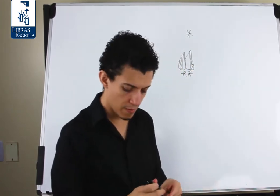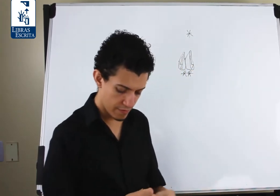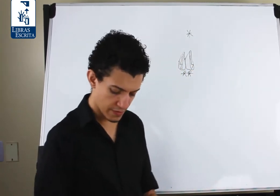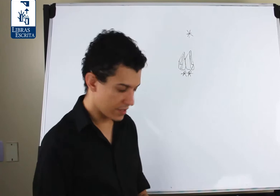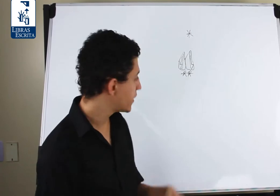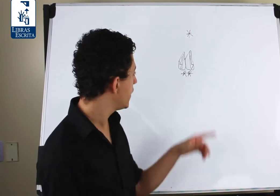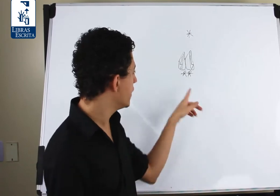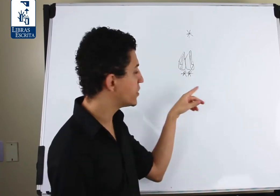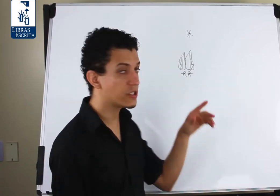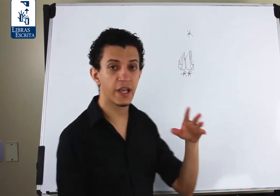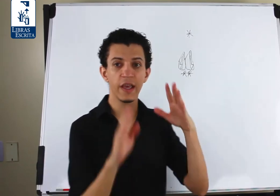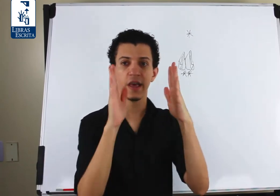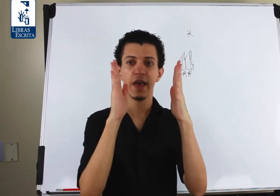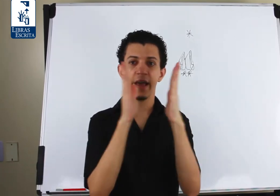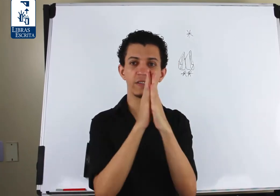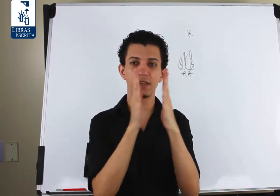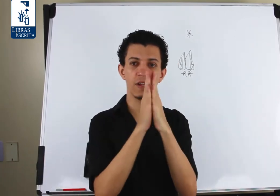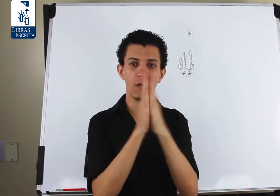Aqui a gente tem esse sinal.